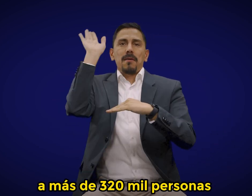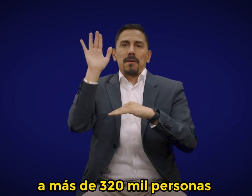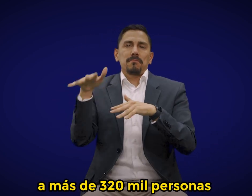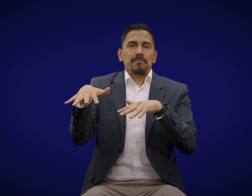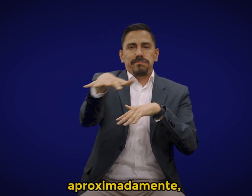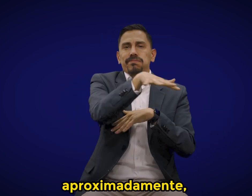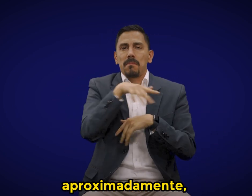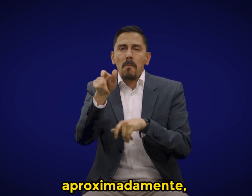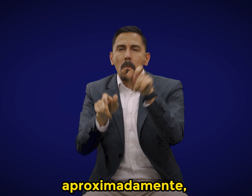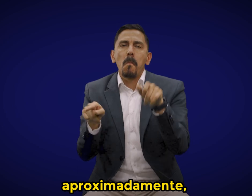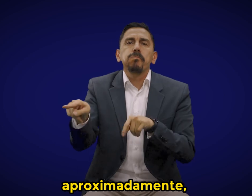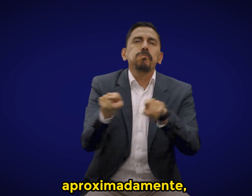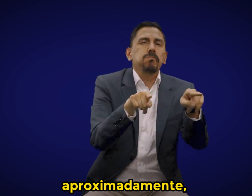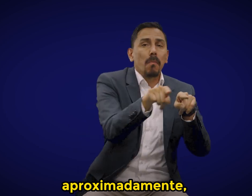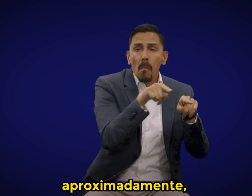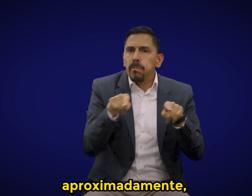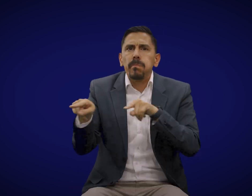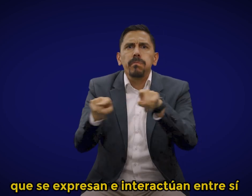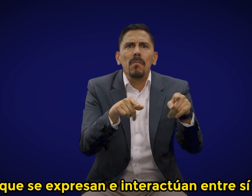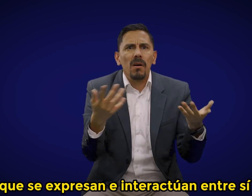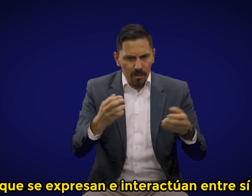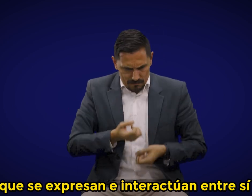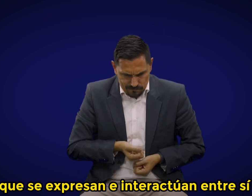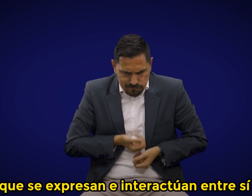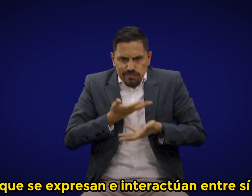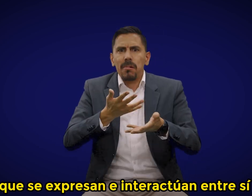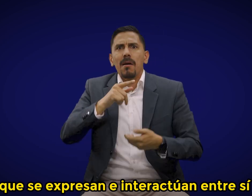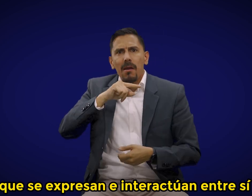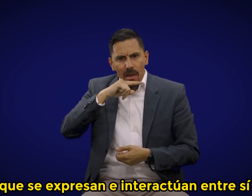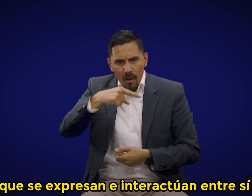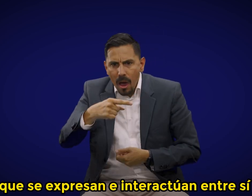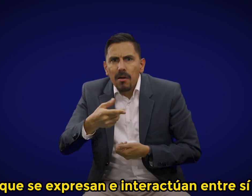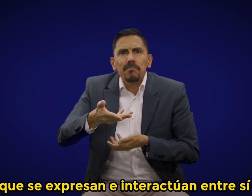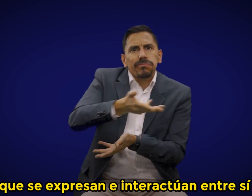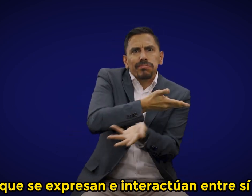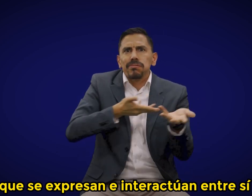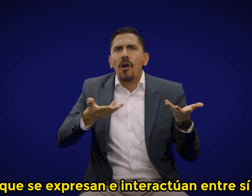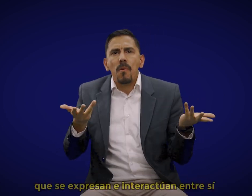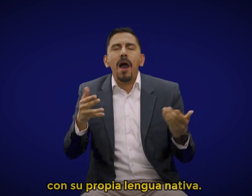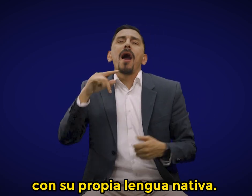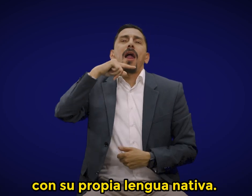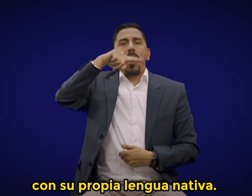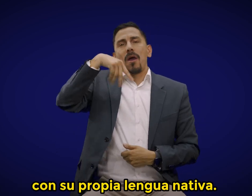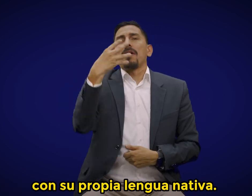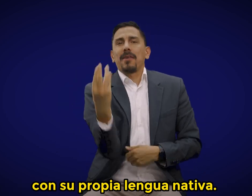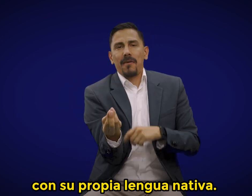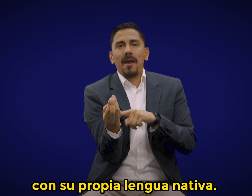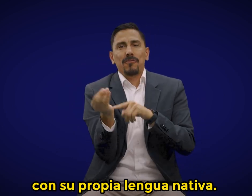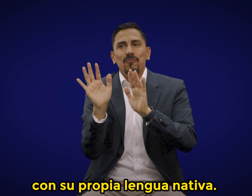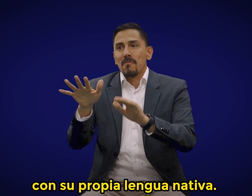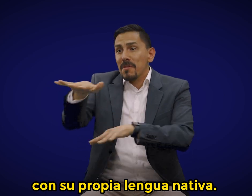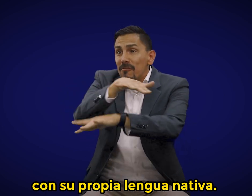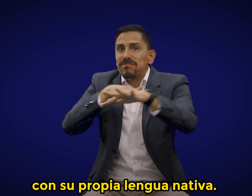personas aproximadamente que se expresan e interactúan entre sí con su propia lengua nativa.